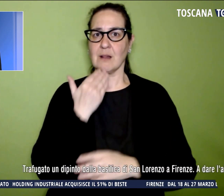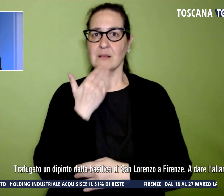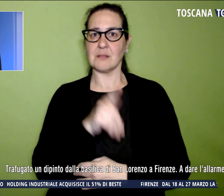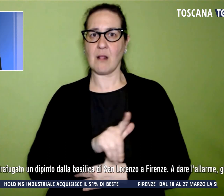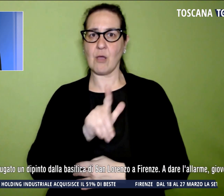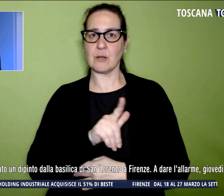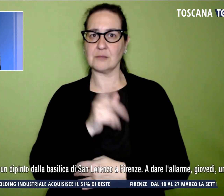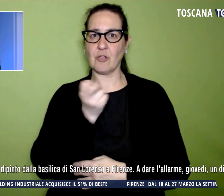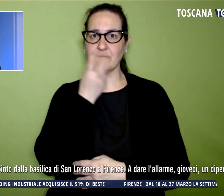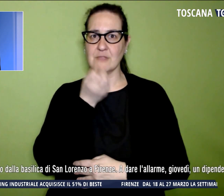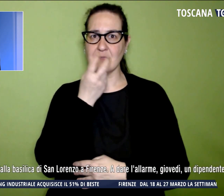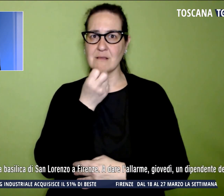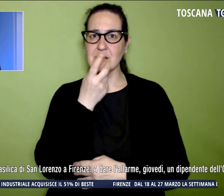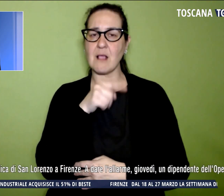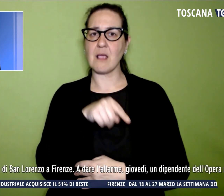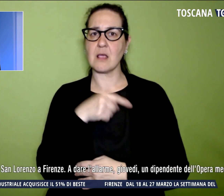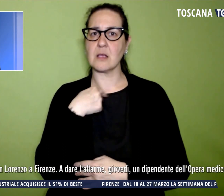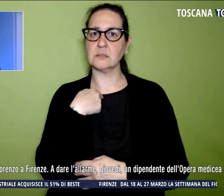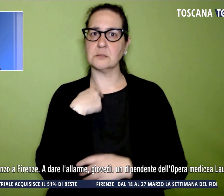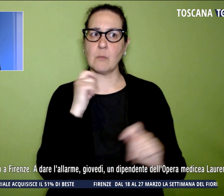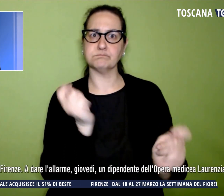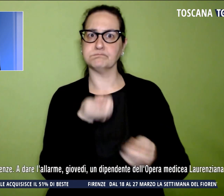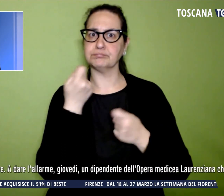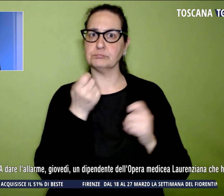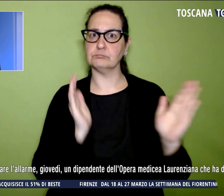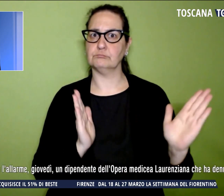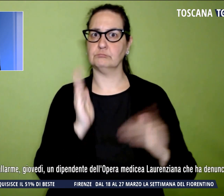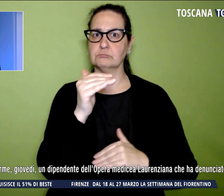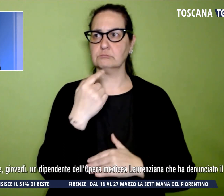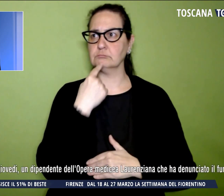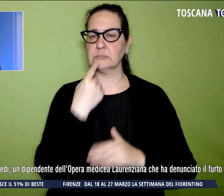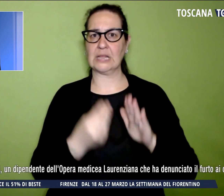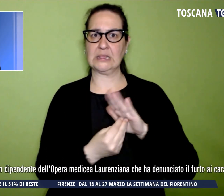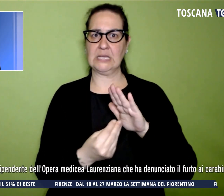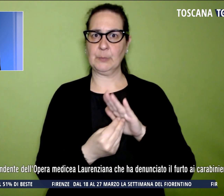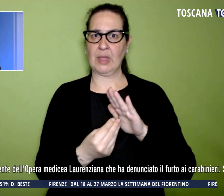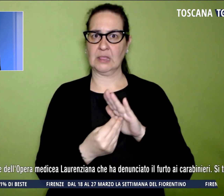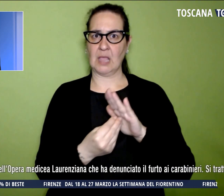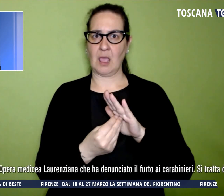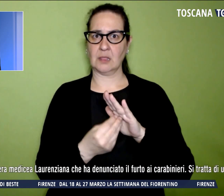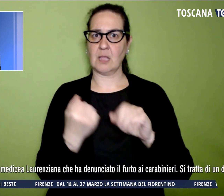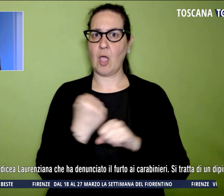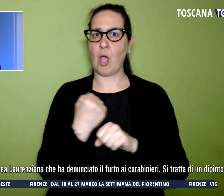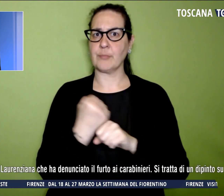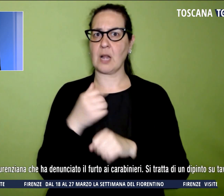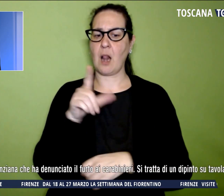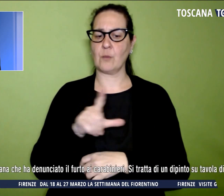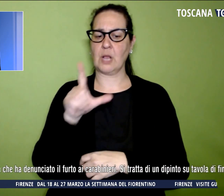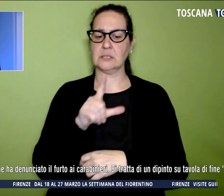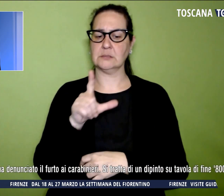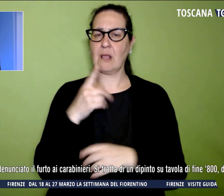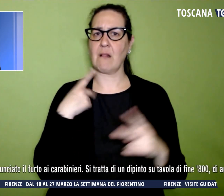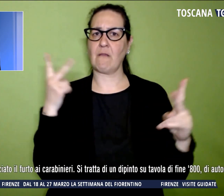a dare l'allarme un dipendente dell'opera laurenziana che ha denunciato il